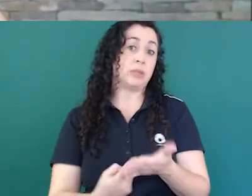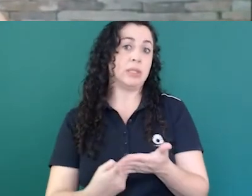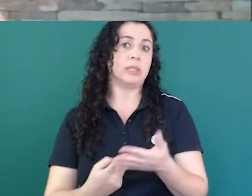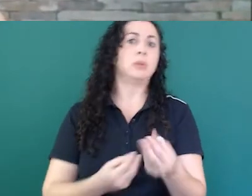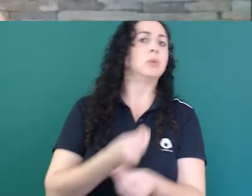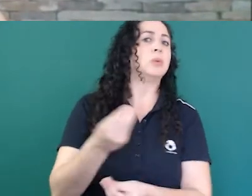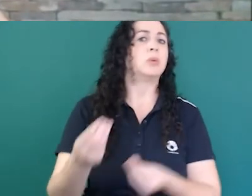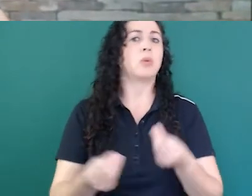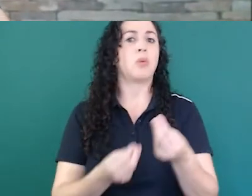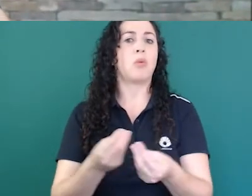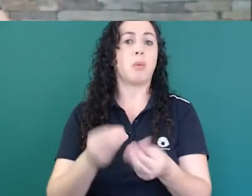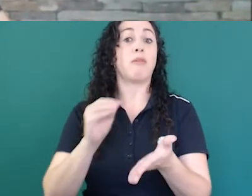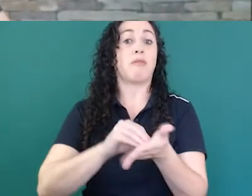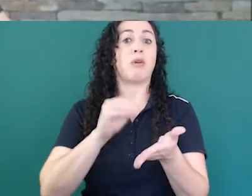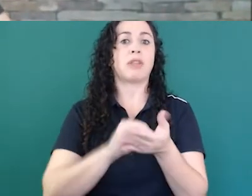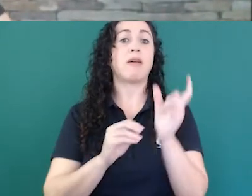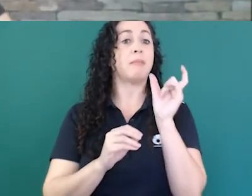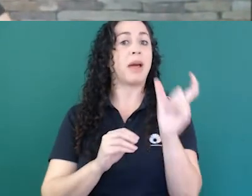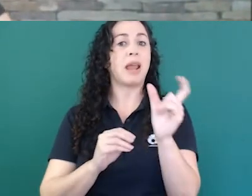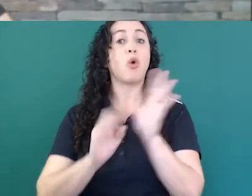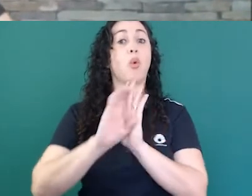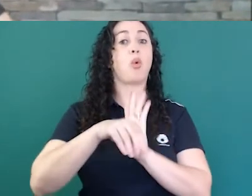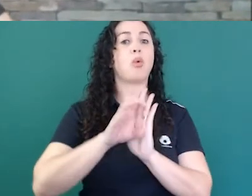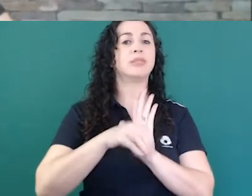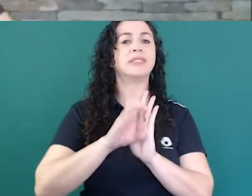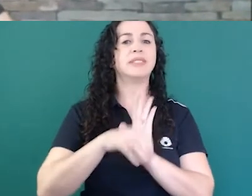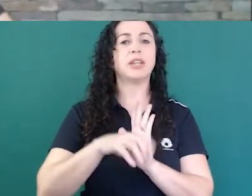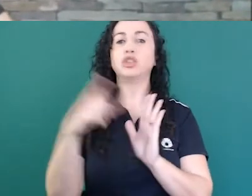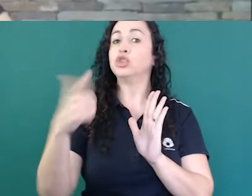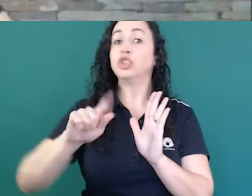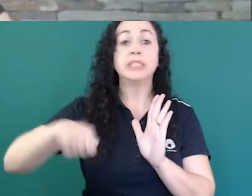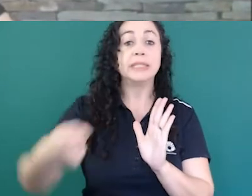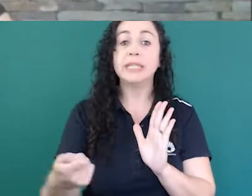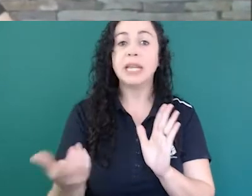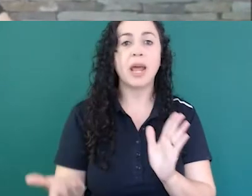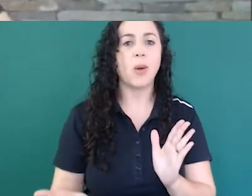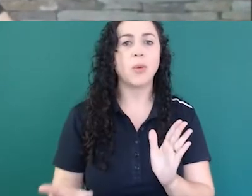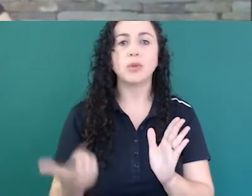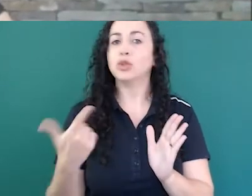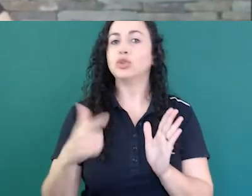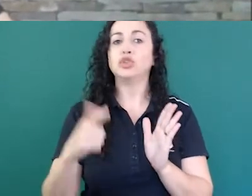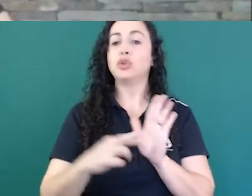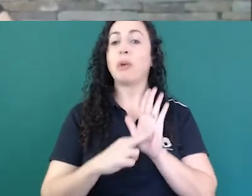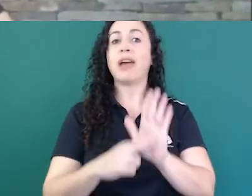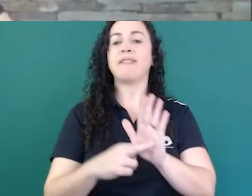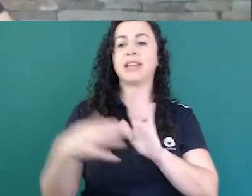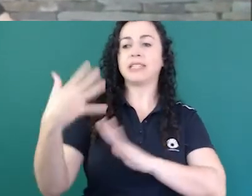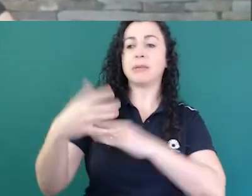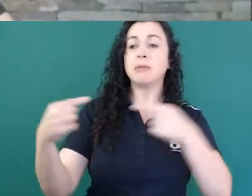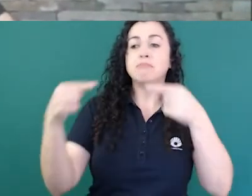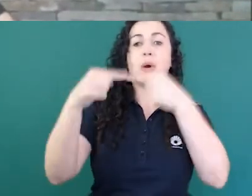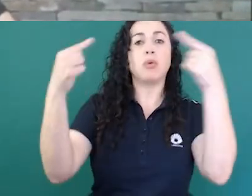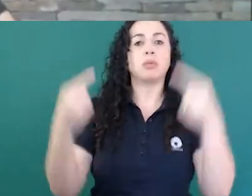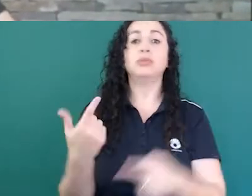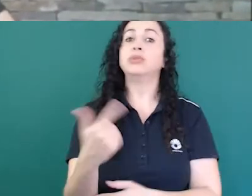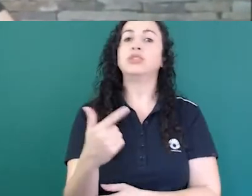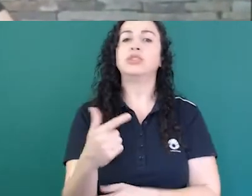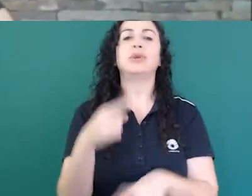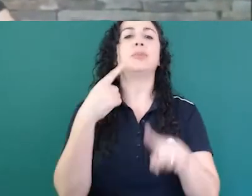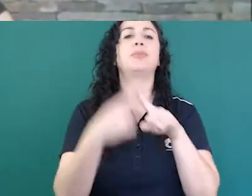mas vários conceitos eles não tinham uma referência na libras porque a língua não